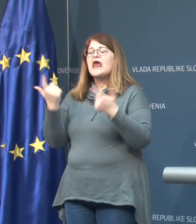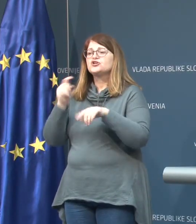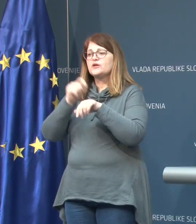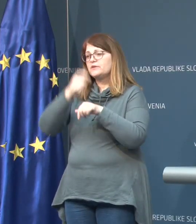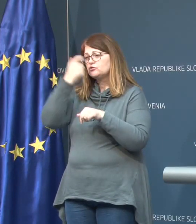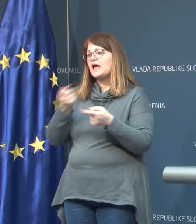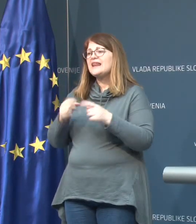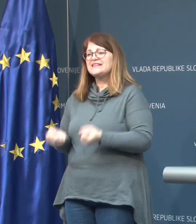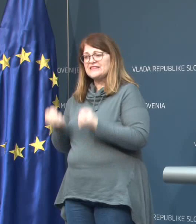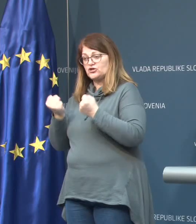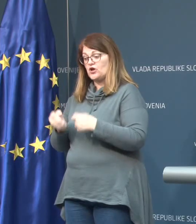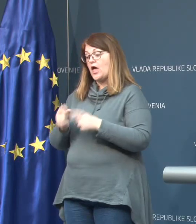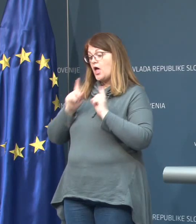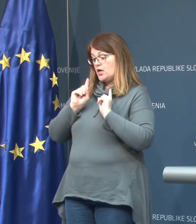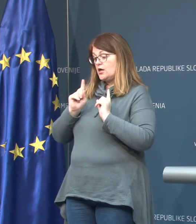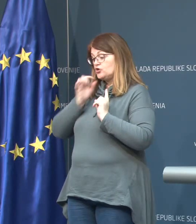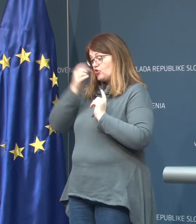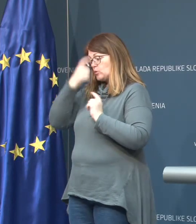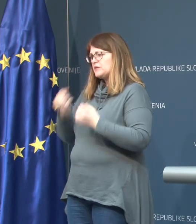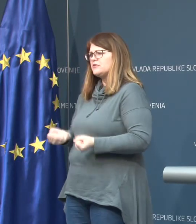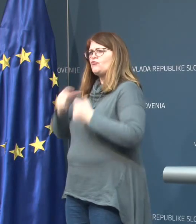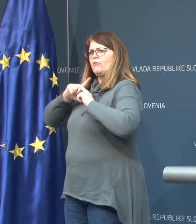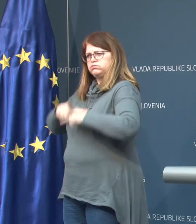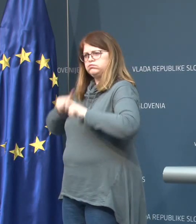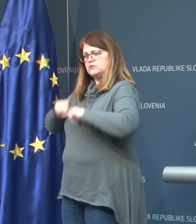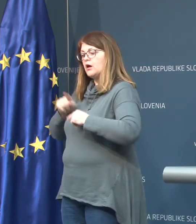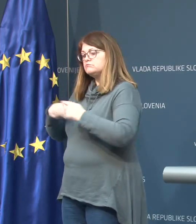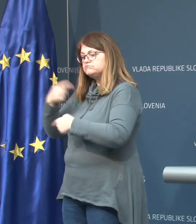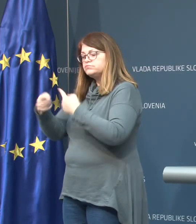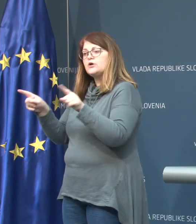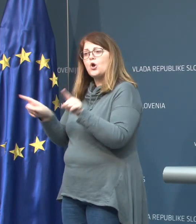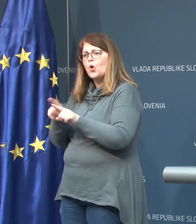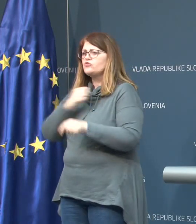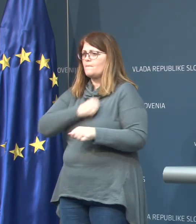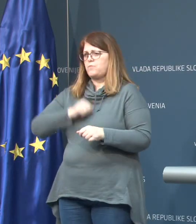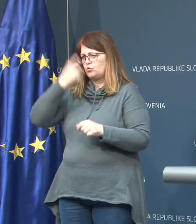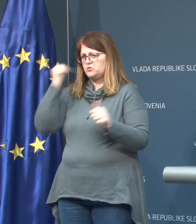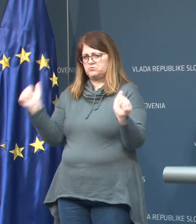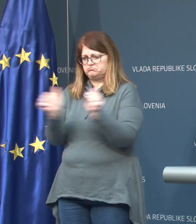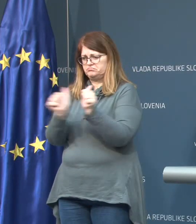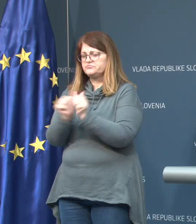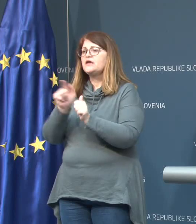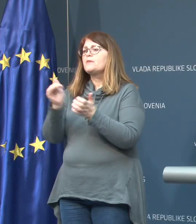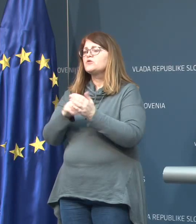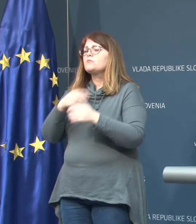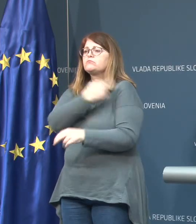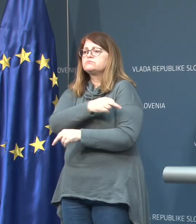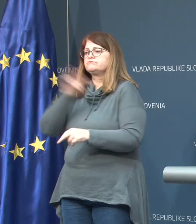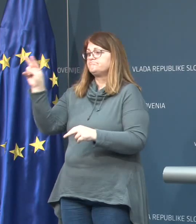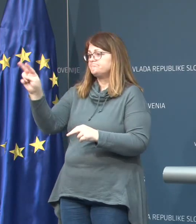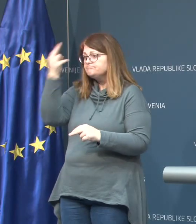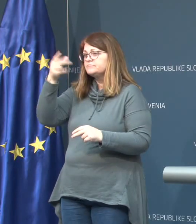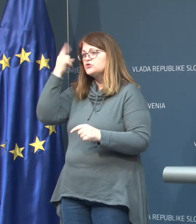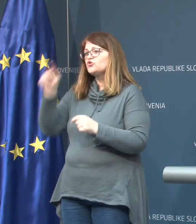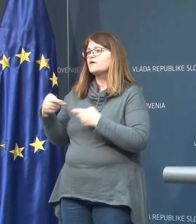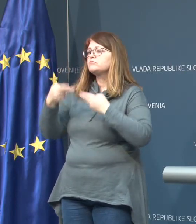osebi ali težje. Kadar gre za osebo, ki težko diha, postopek poteka enako kot presicer bolnih ljudeh, kjer je potreba reševalno pozilo poklicati in